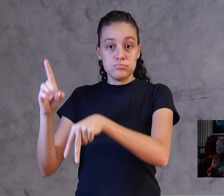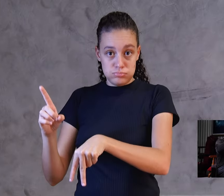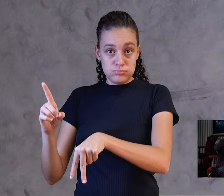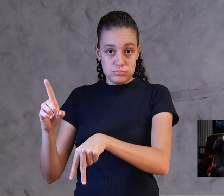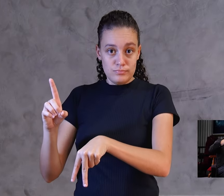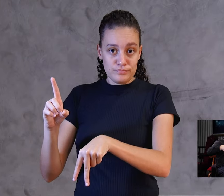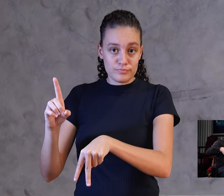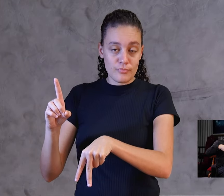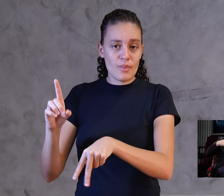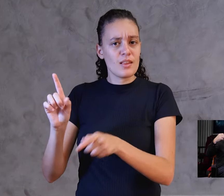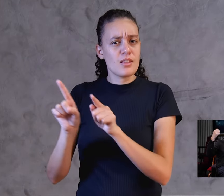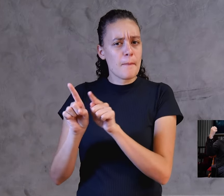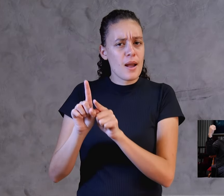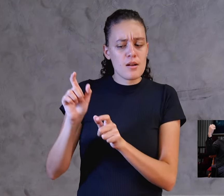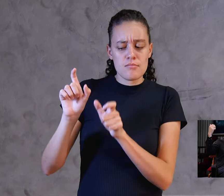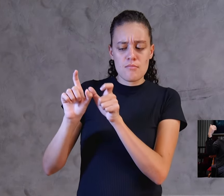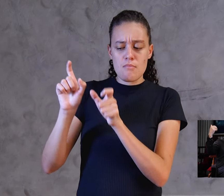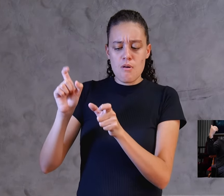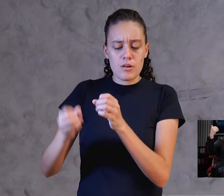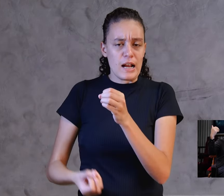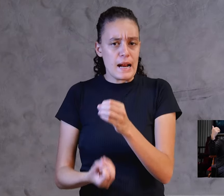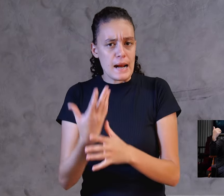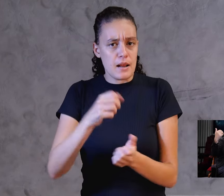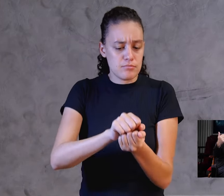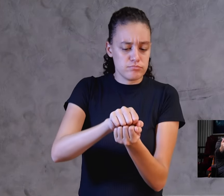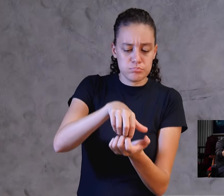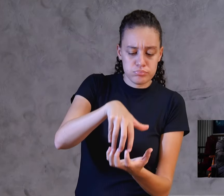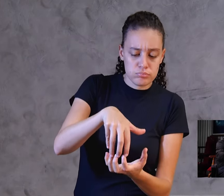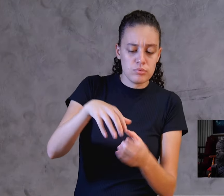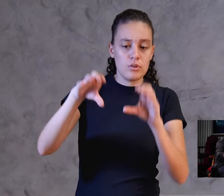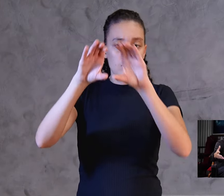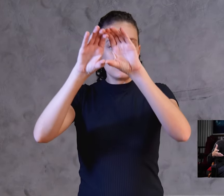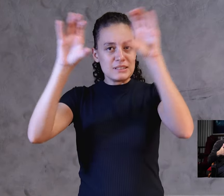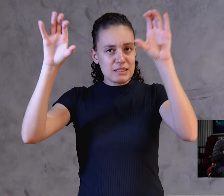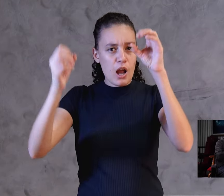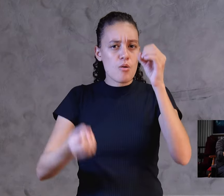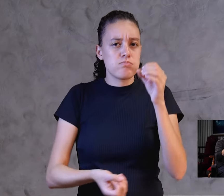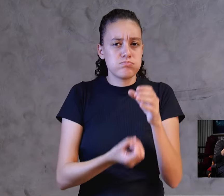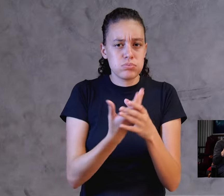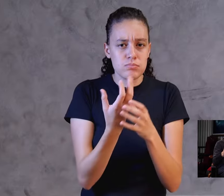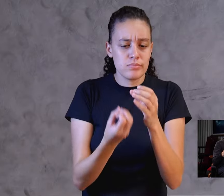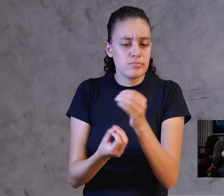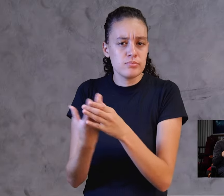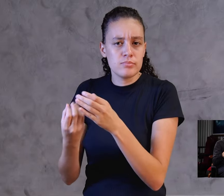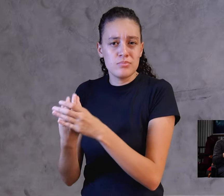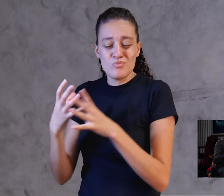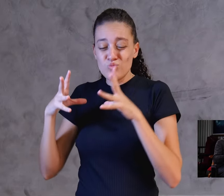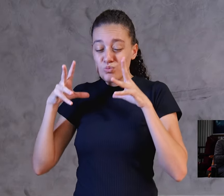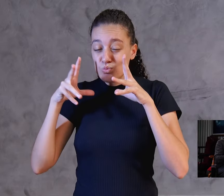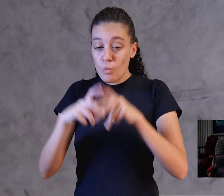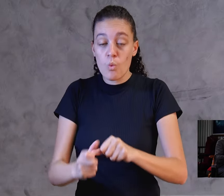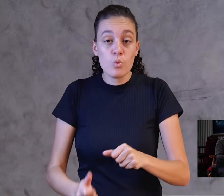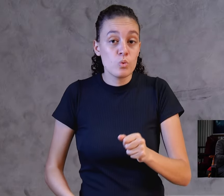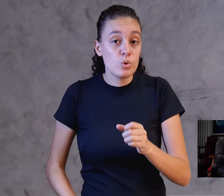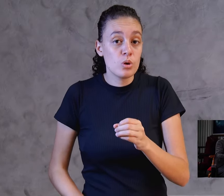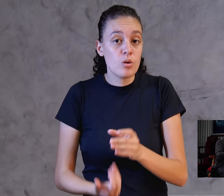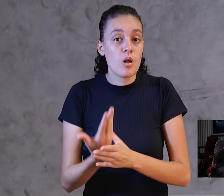céus e terra, que criou todas as coisas dentro da terra, ele agora se